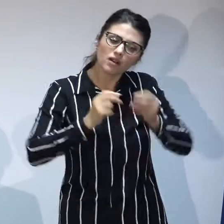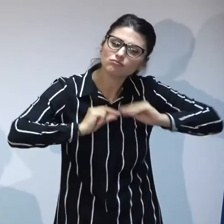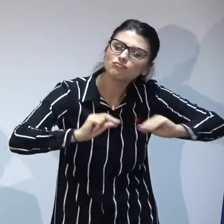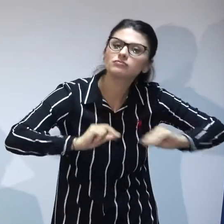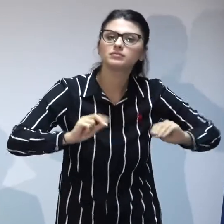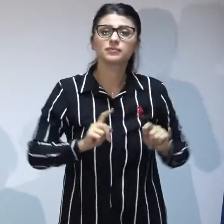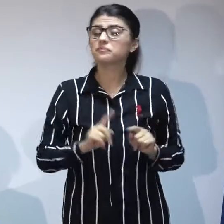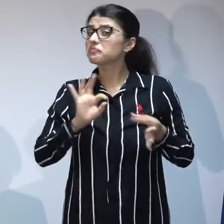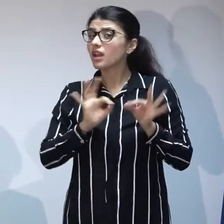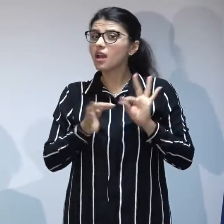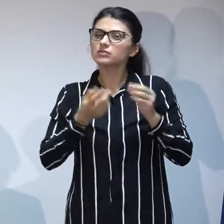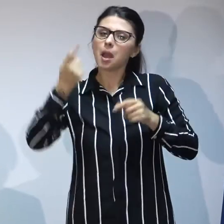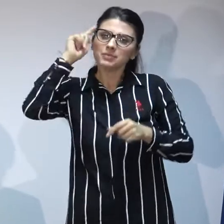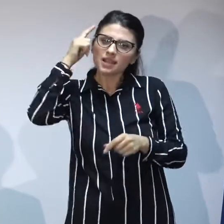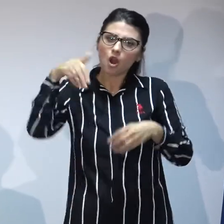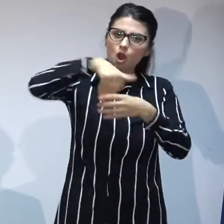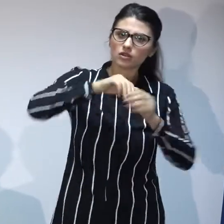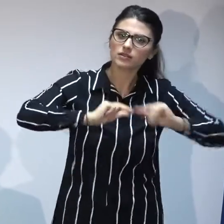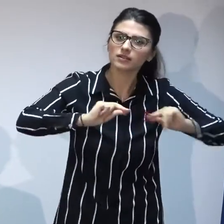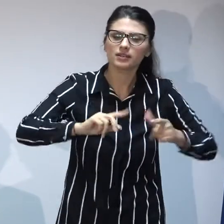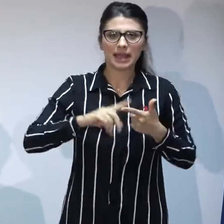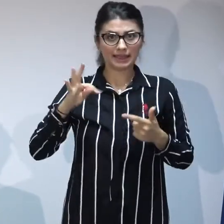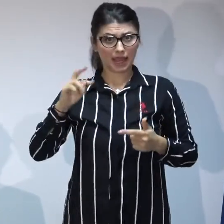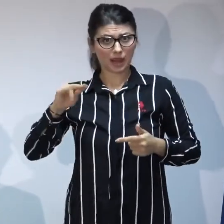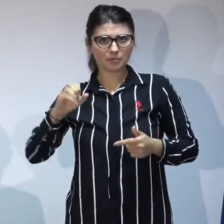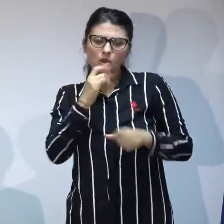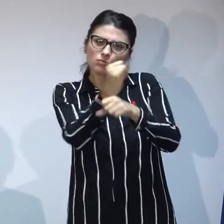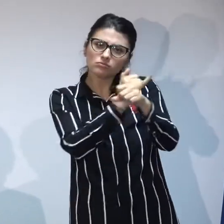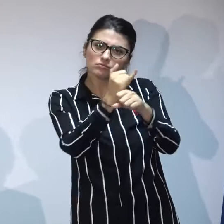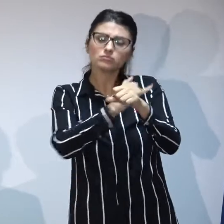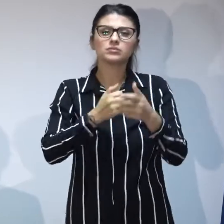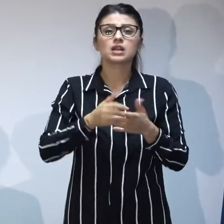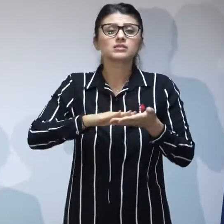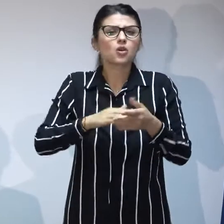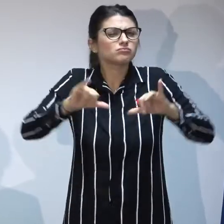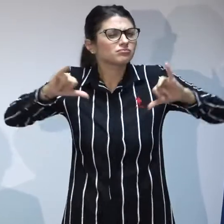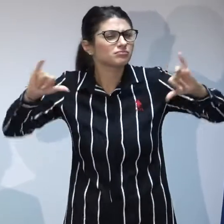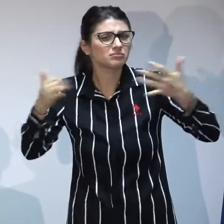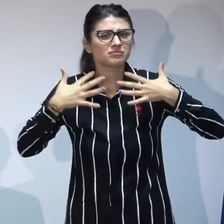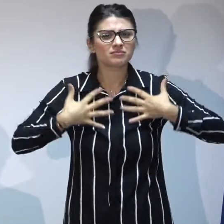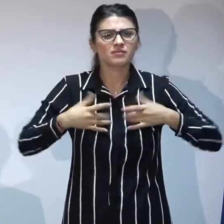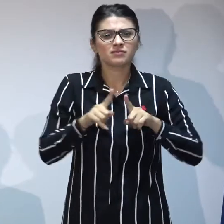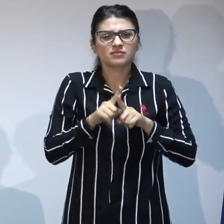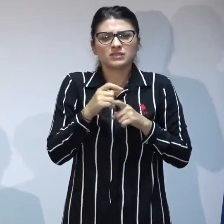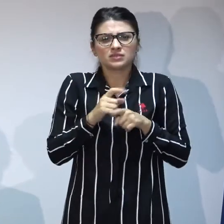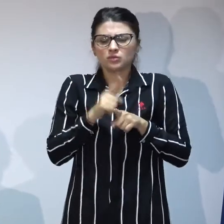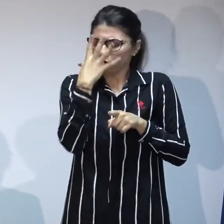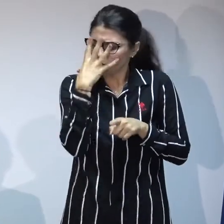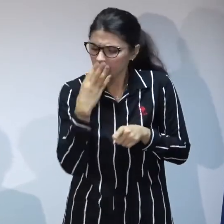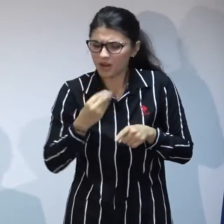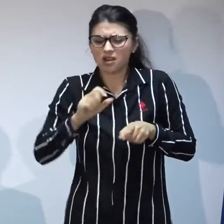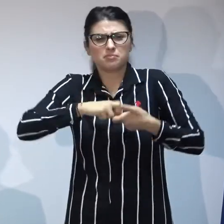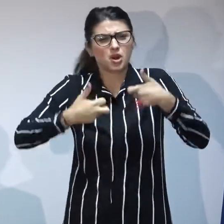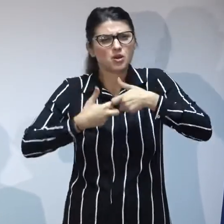adică conciliere psihologică, terapie, terapia traumei, abandonului și tot ceea